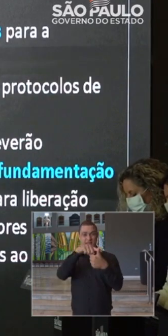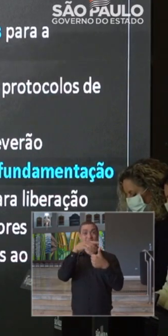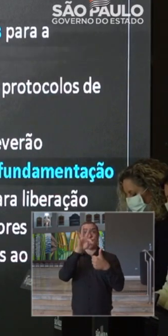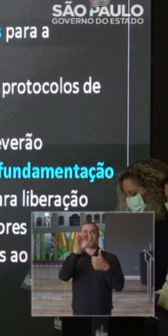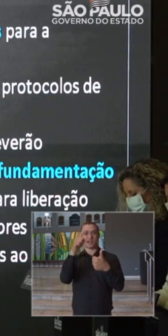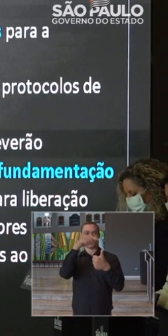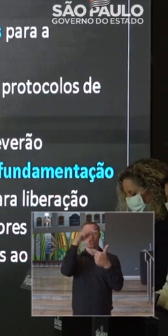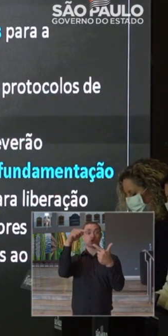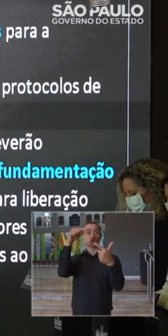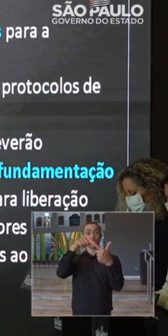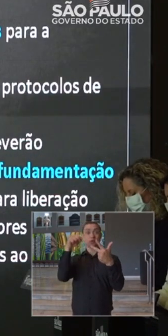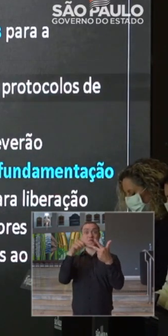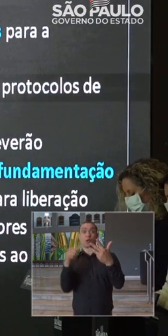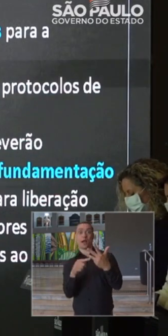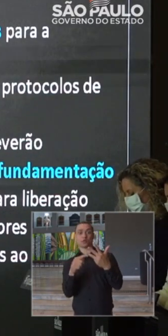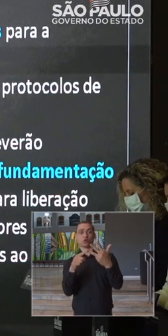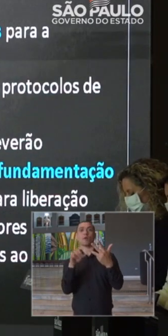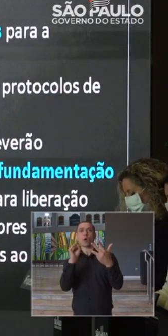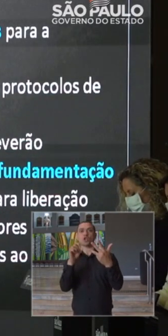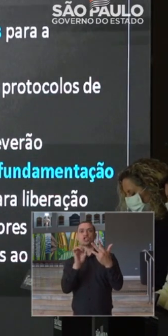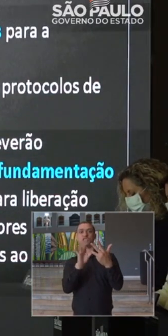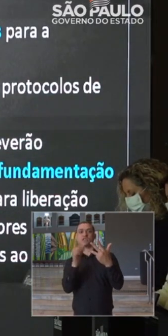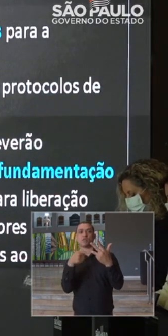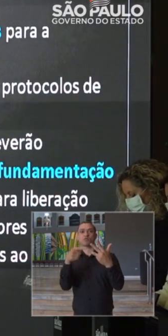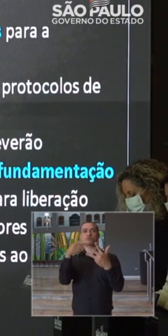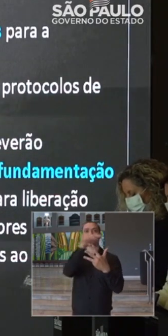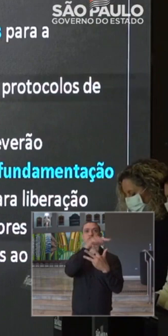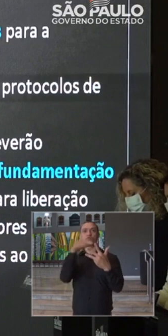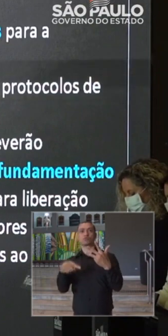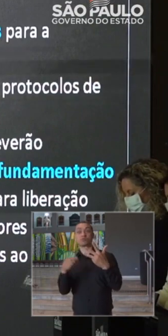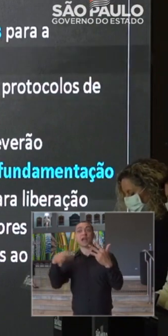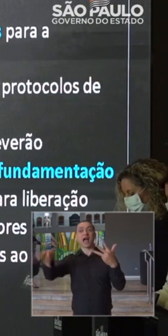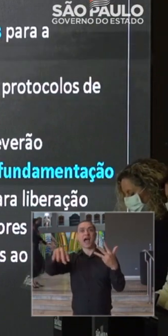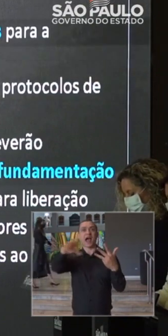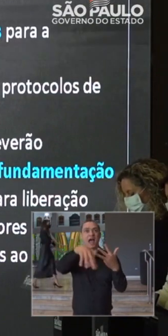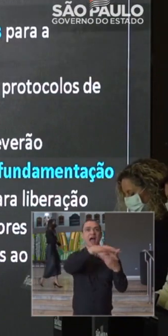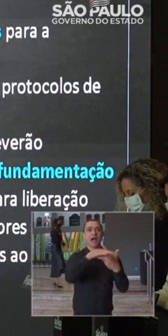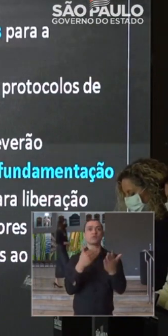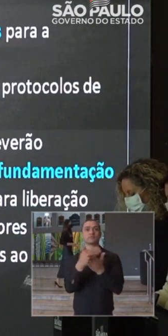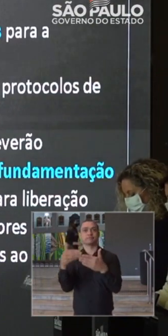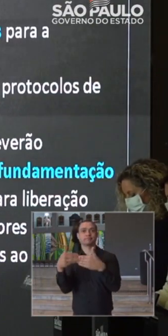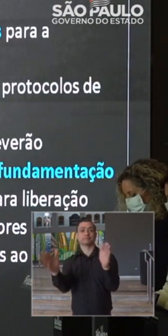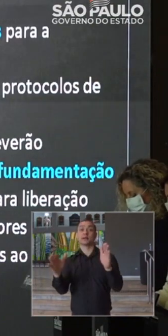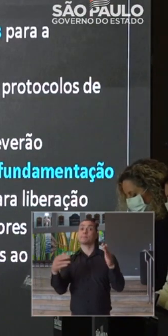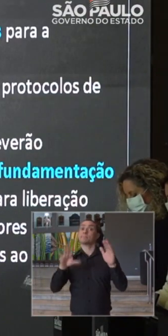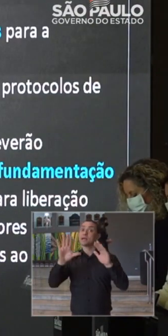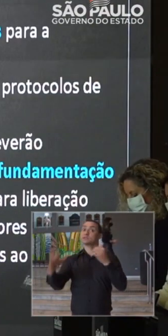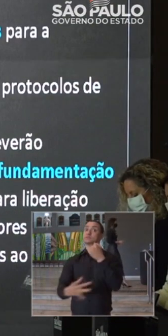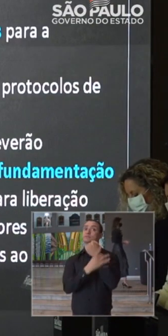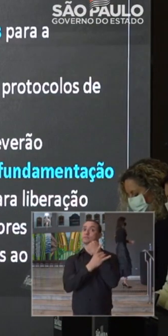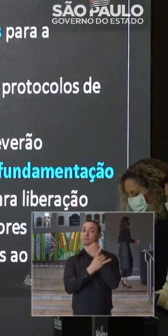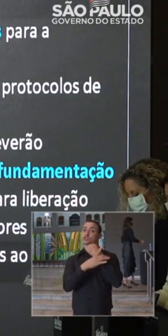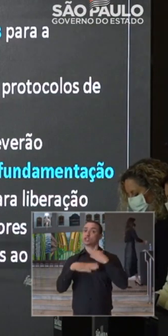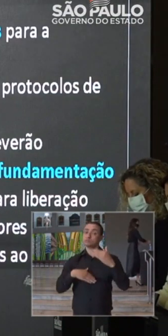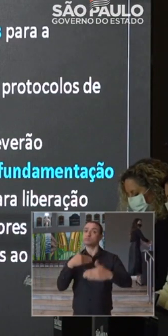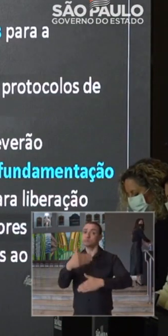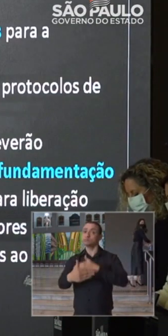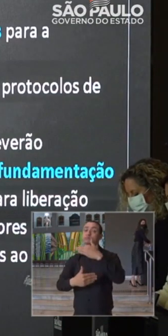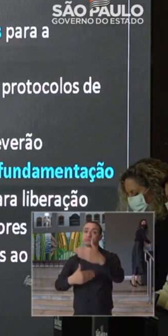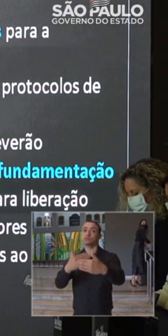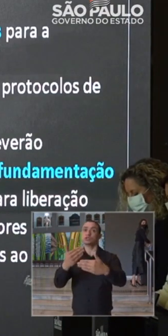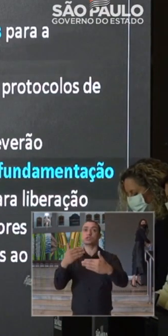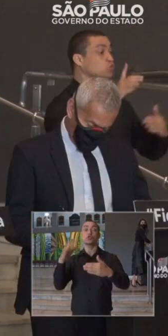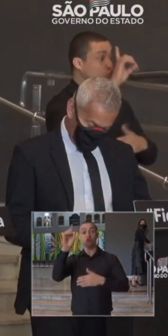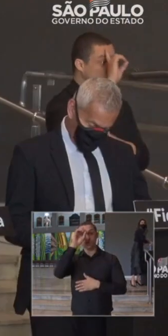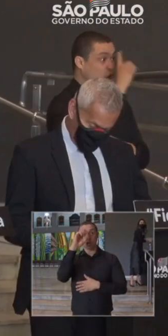3 e 4, podendo flexibilizar determinados setores anunciados com segurança de forma faseada a partir